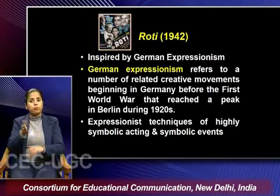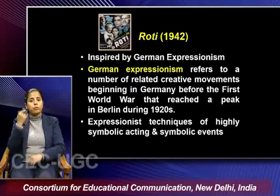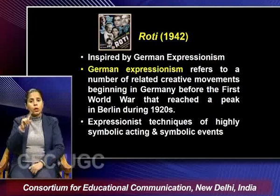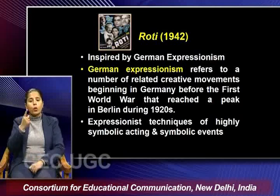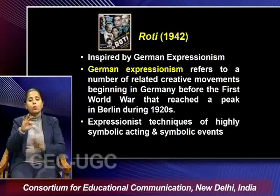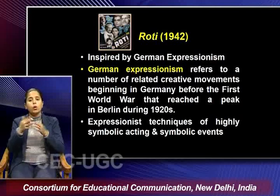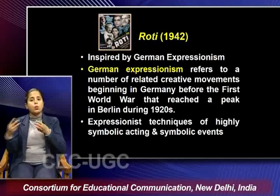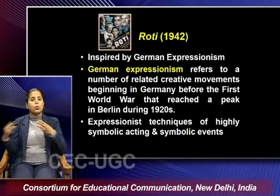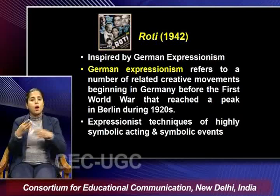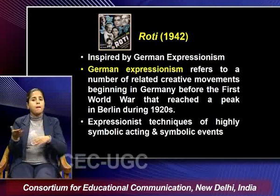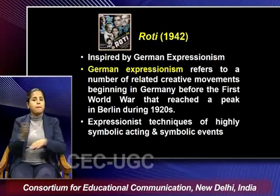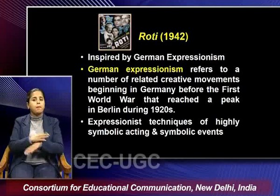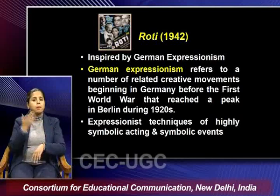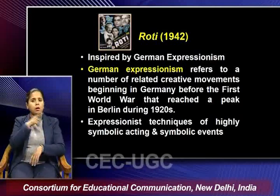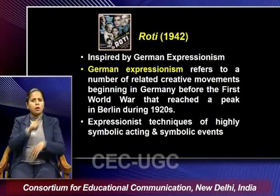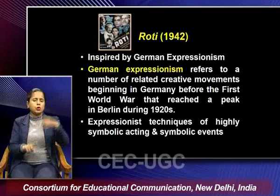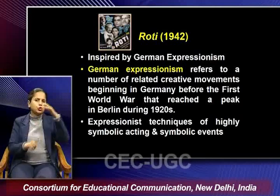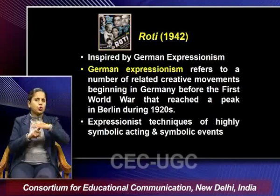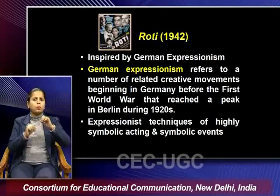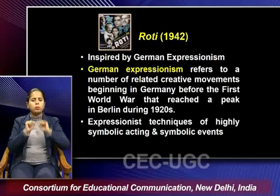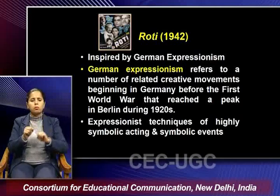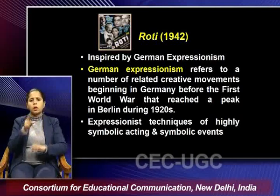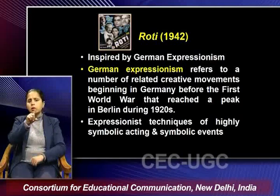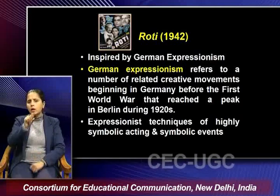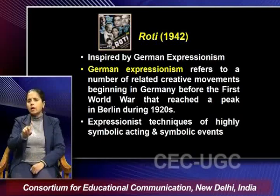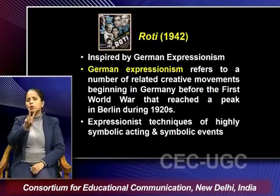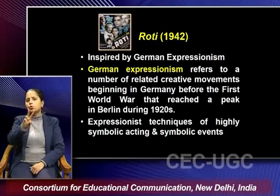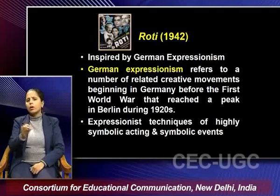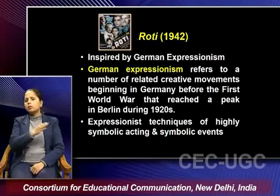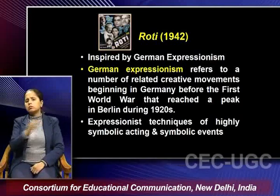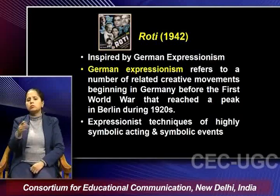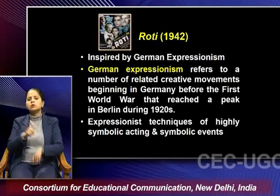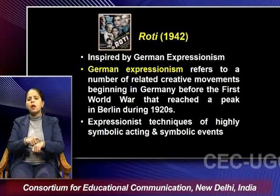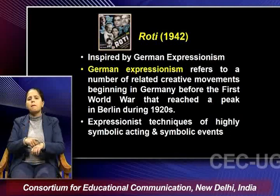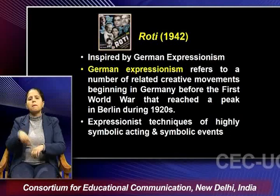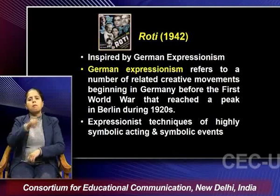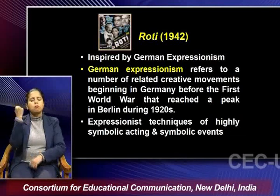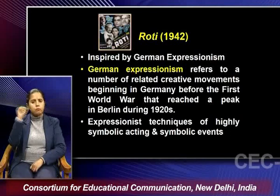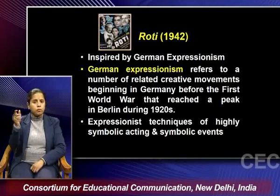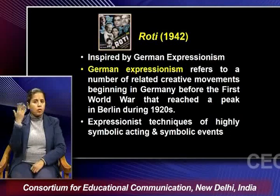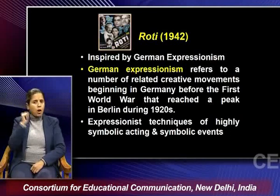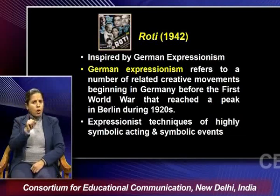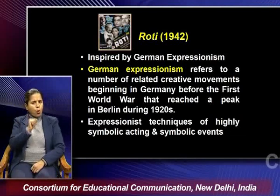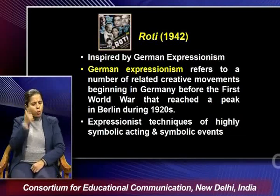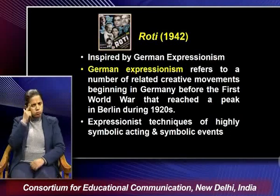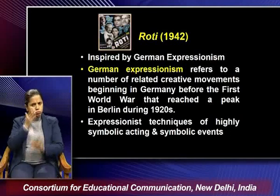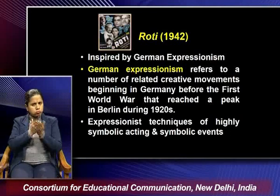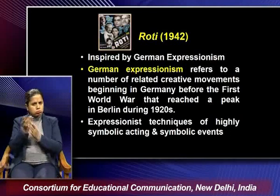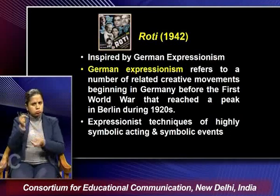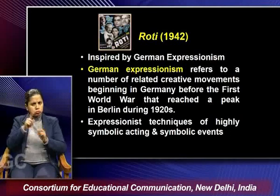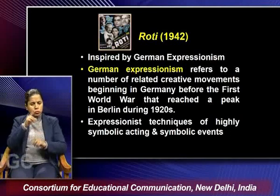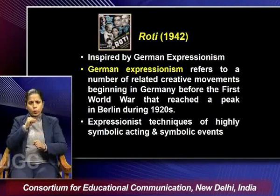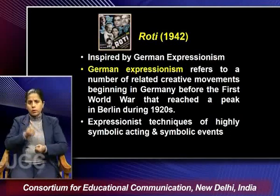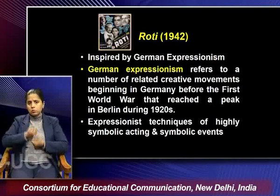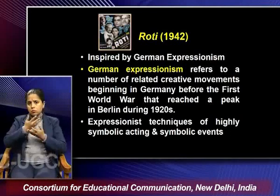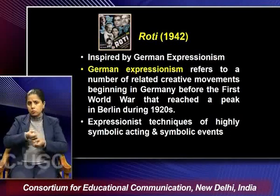world war that reached the peak in berlin during the 1920s and this was also a technique of highly symbolic acting